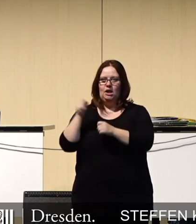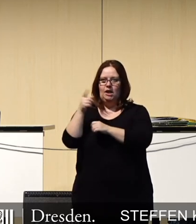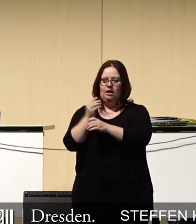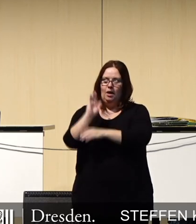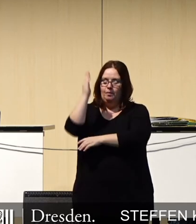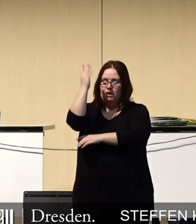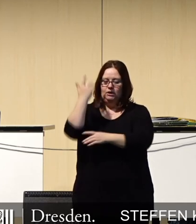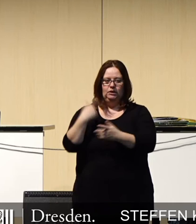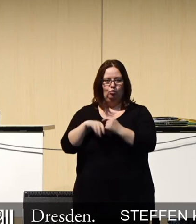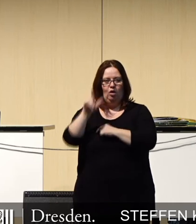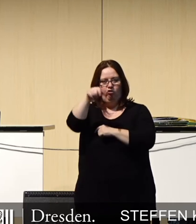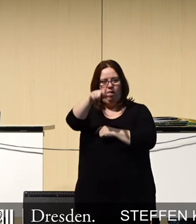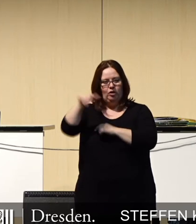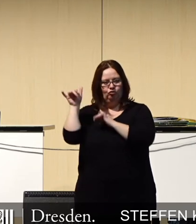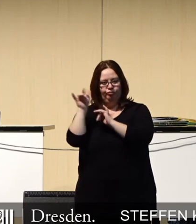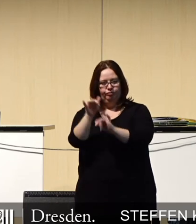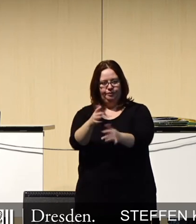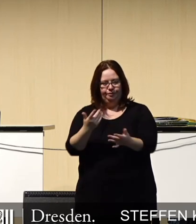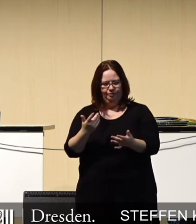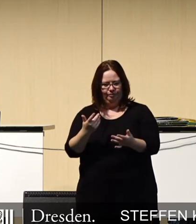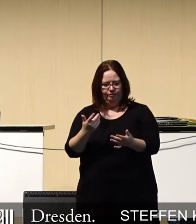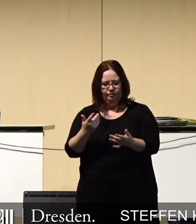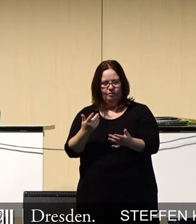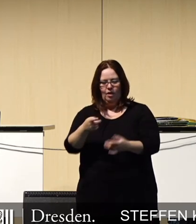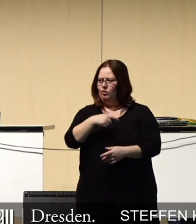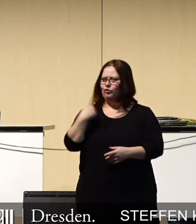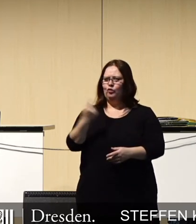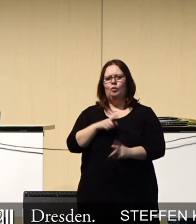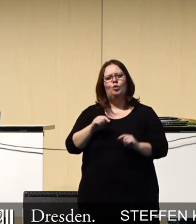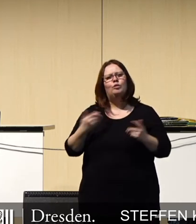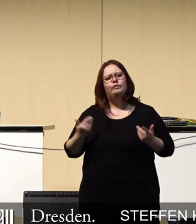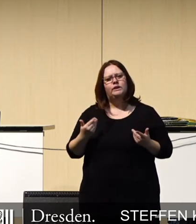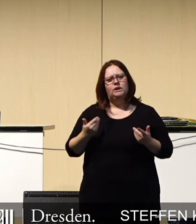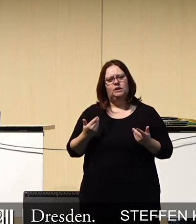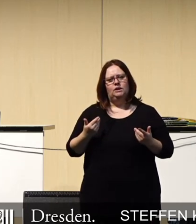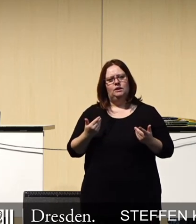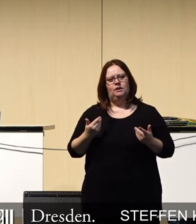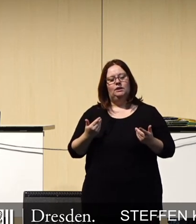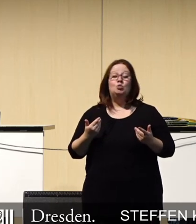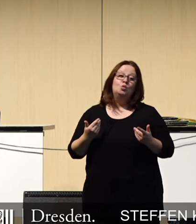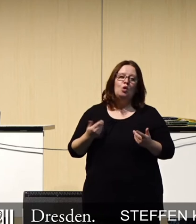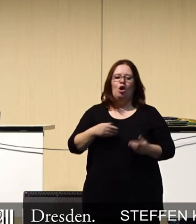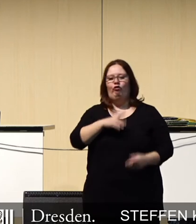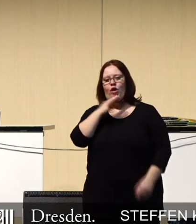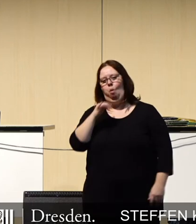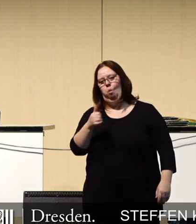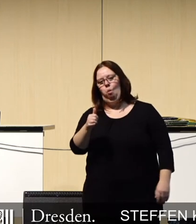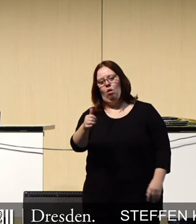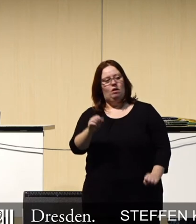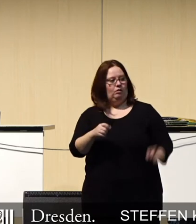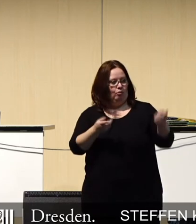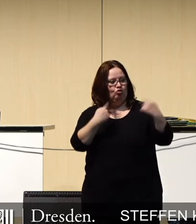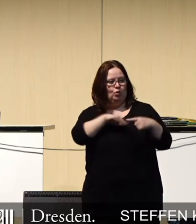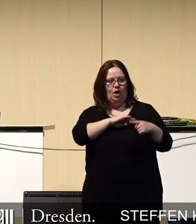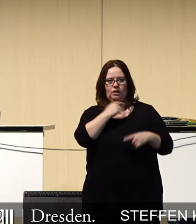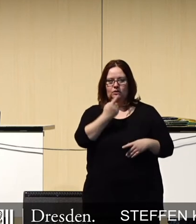auf den Menschen. Und wir fragen uns, was bedeutet das für uns? Und jetzt kann man viel orakeln, aber der Kollege hat